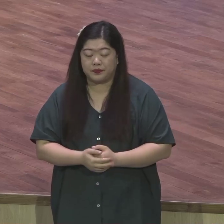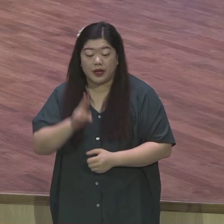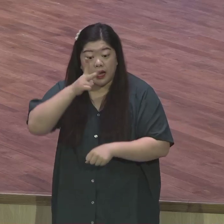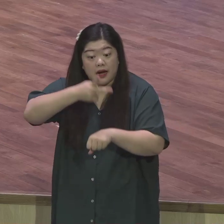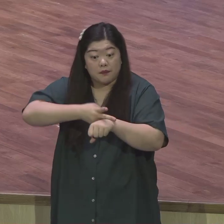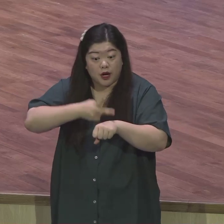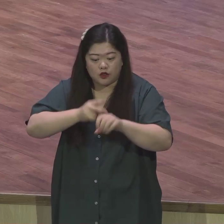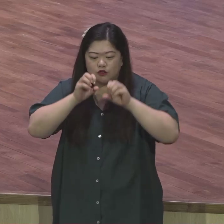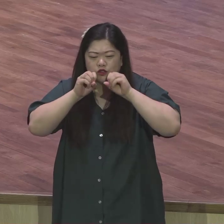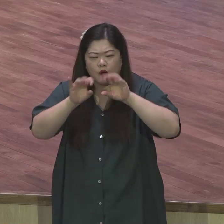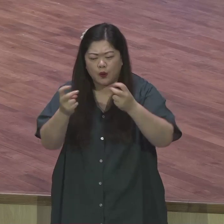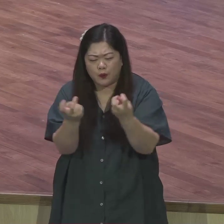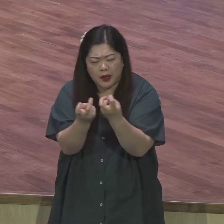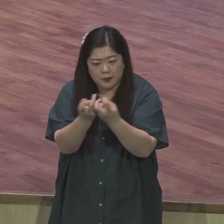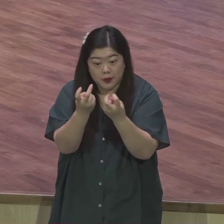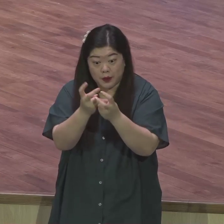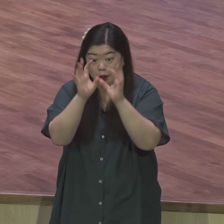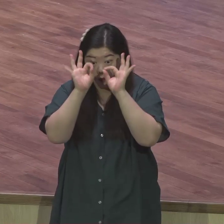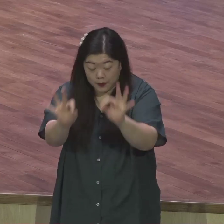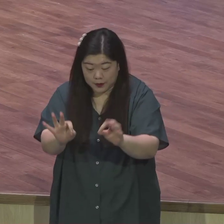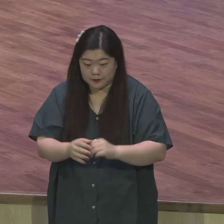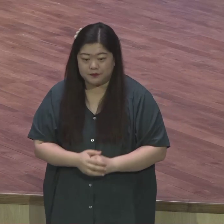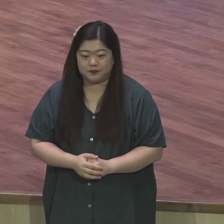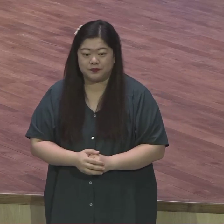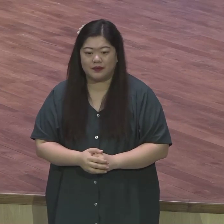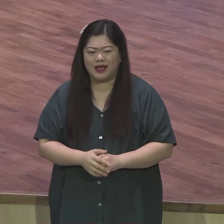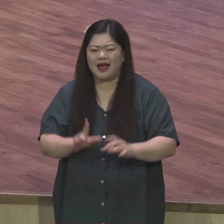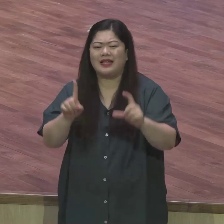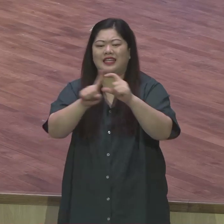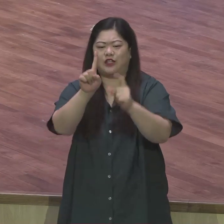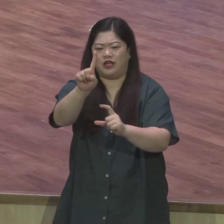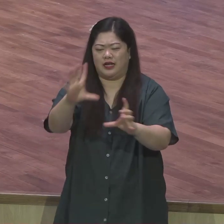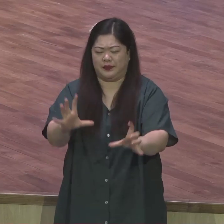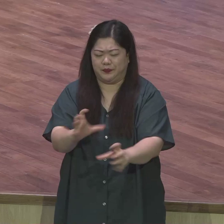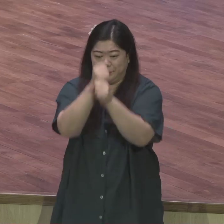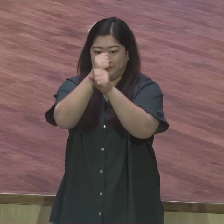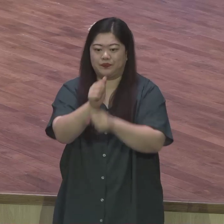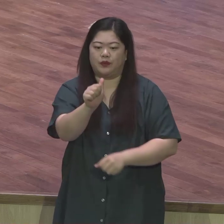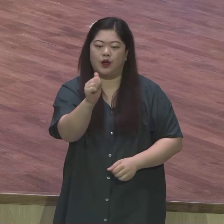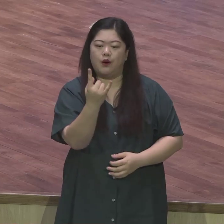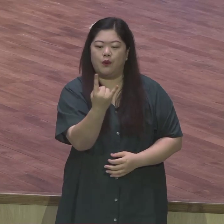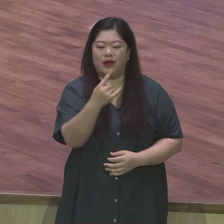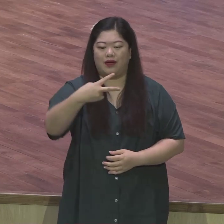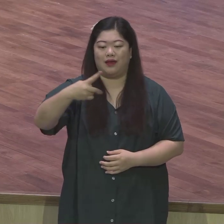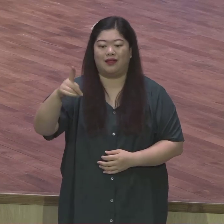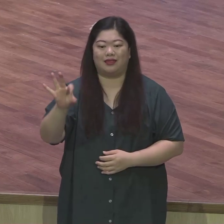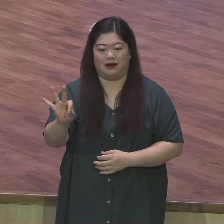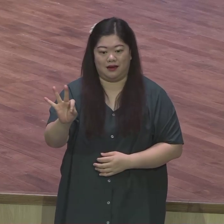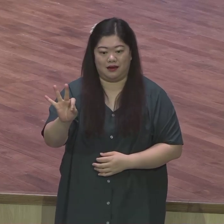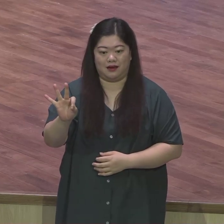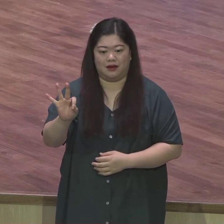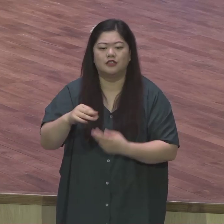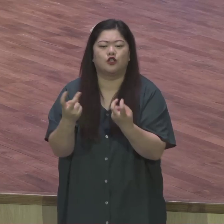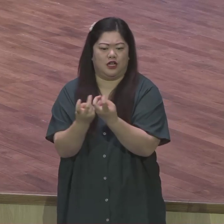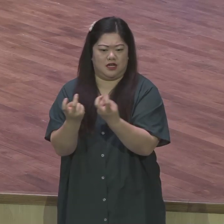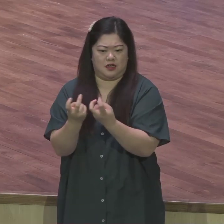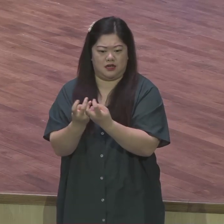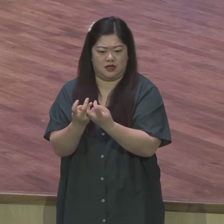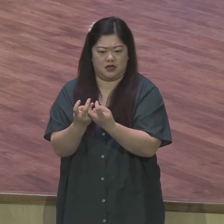성교 전략을 한마디로 말하면요 딱 한마디로 말하면 회당 전략이에요 회당 어느 도시로